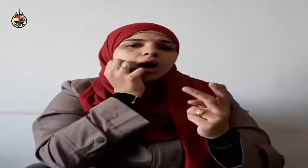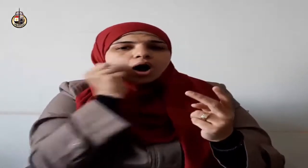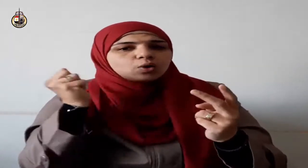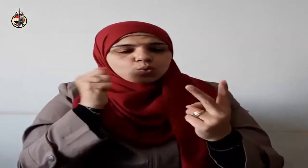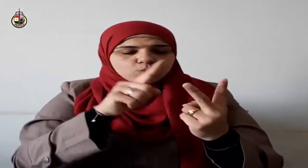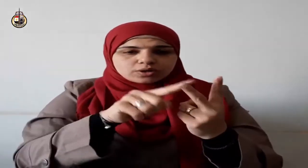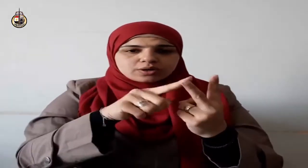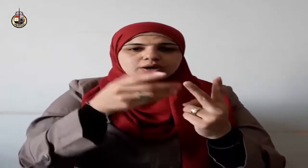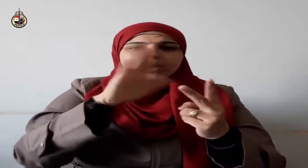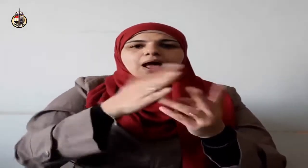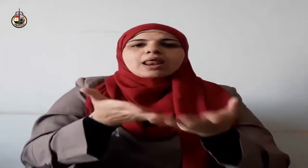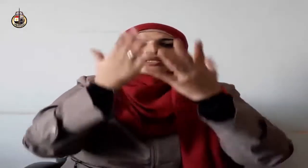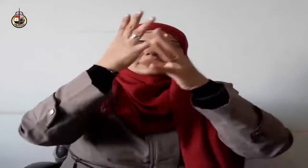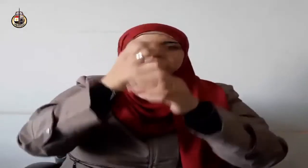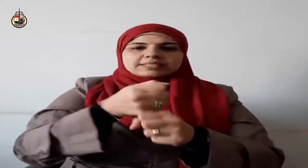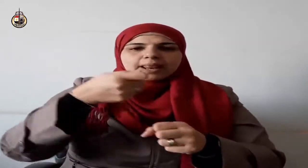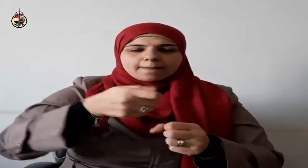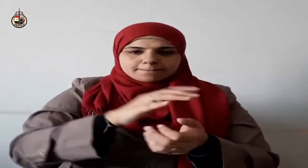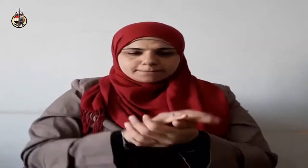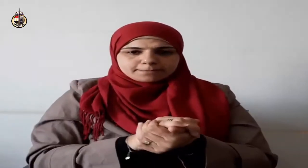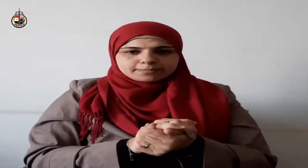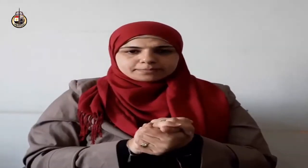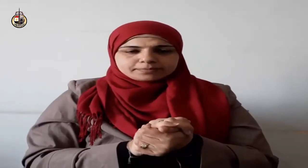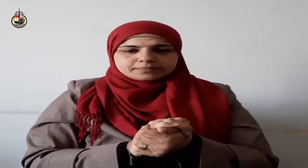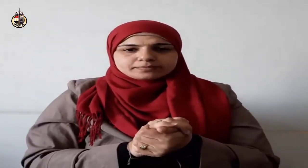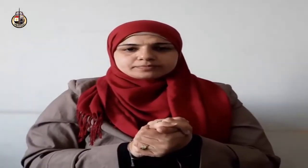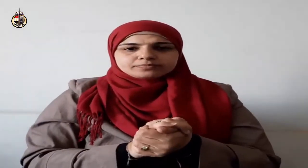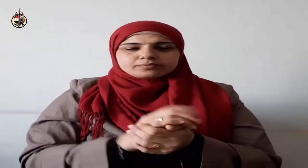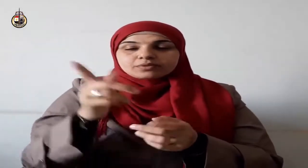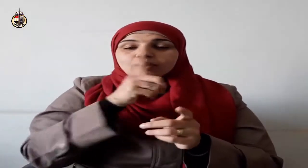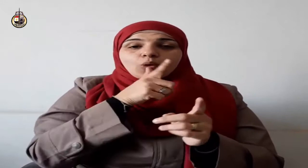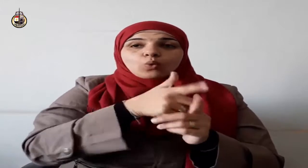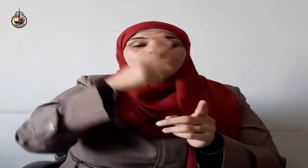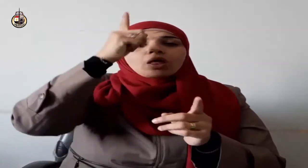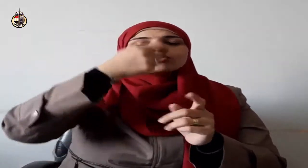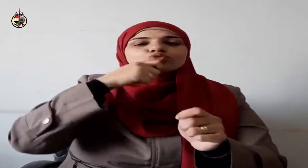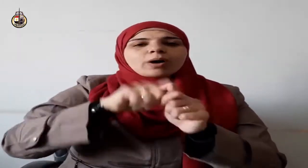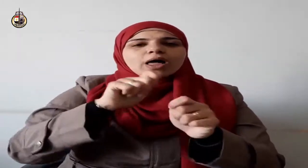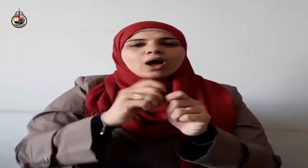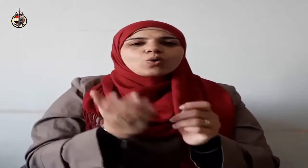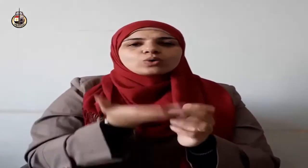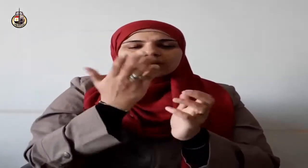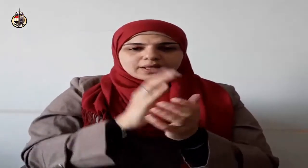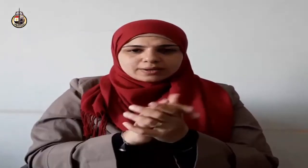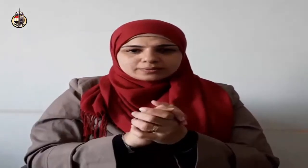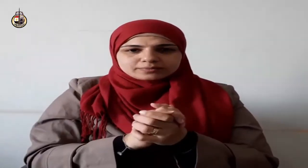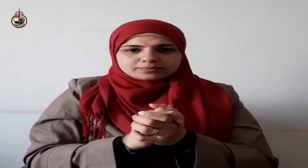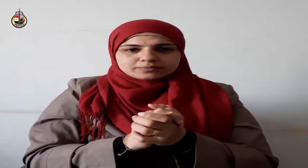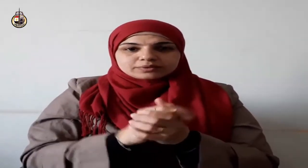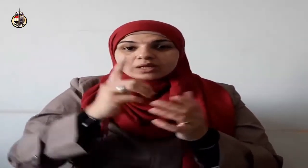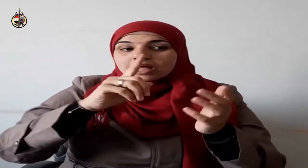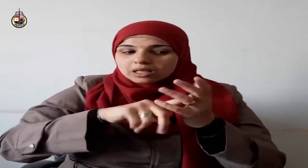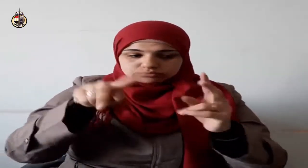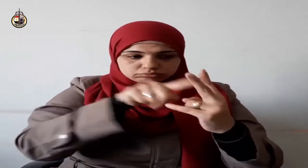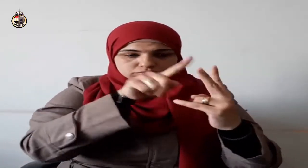وأولياءه والصالحين من عباده ولقد أشار القرآن الكريم في